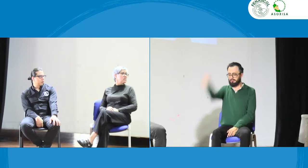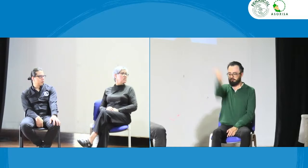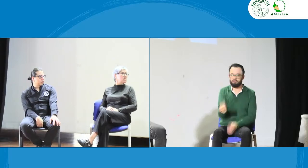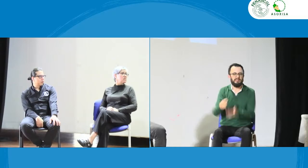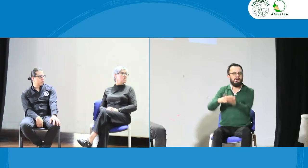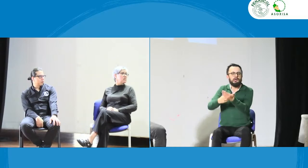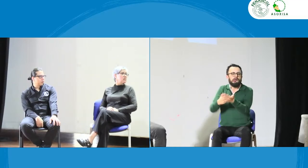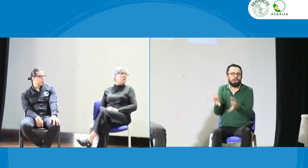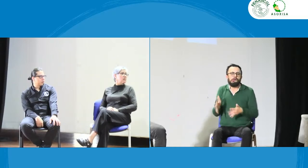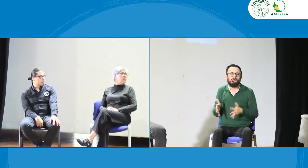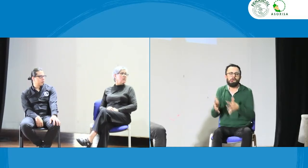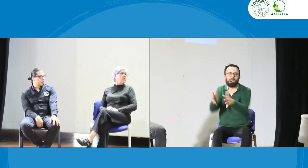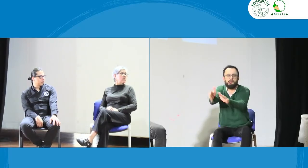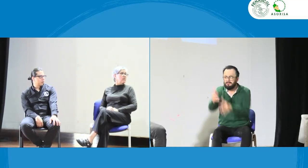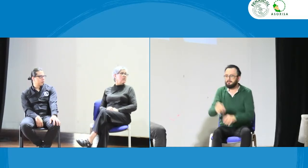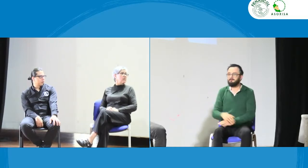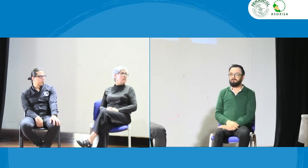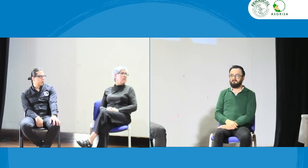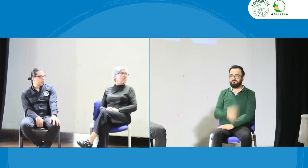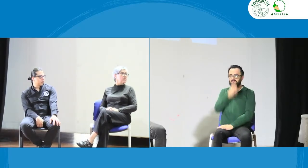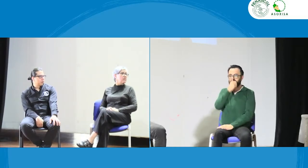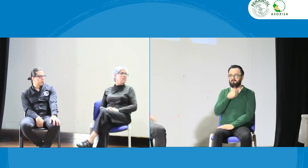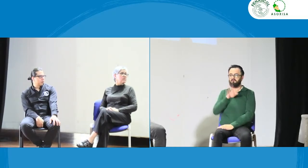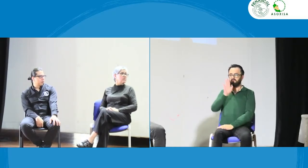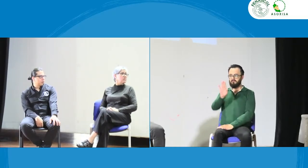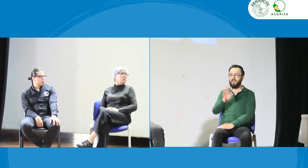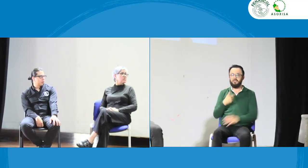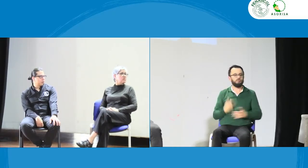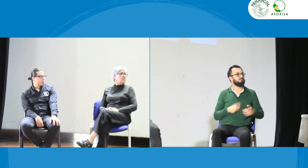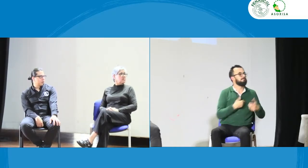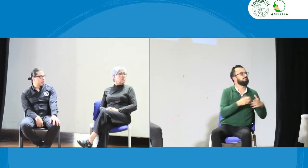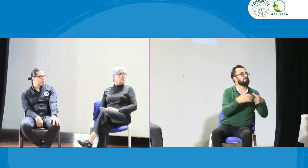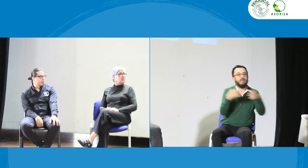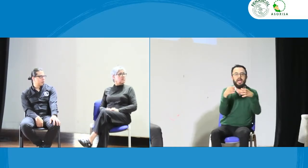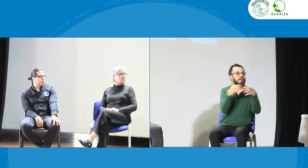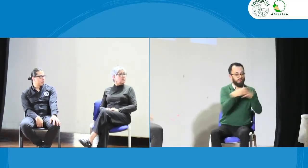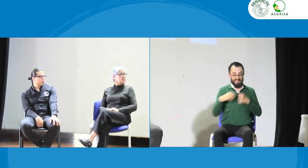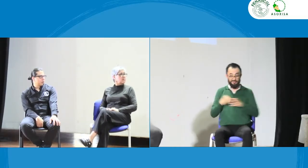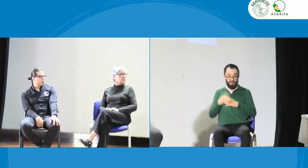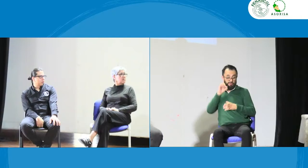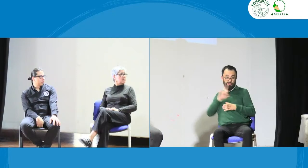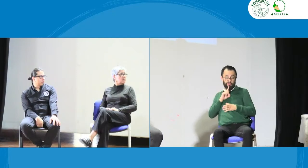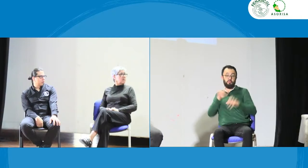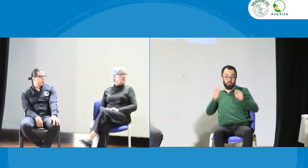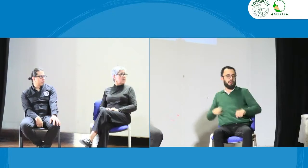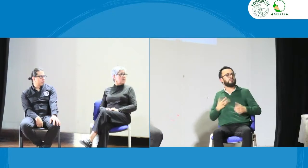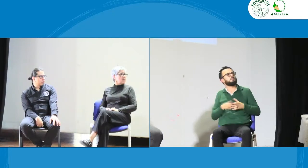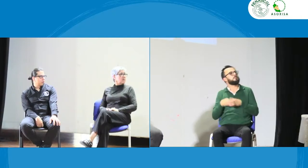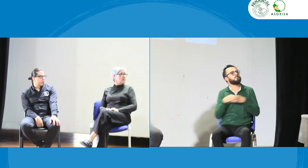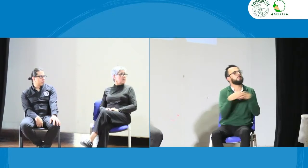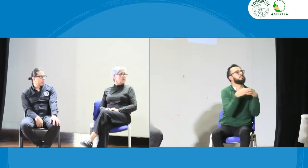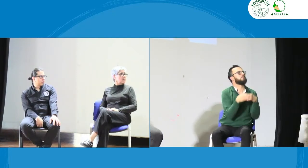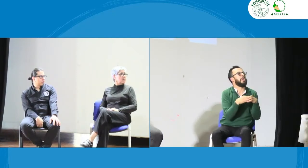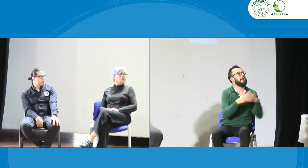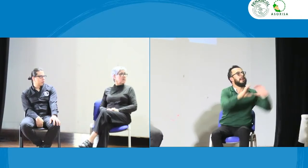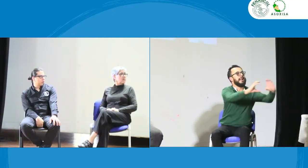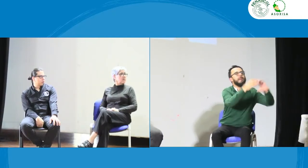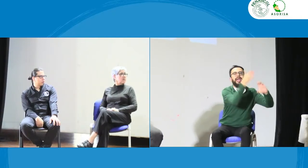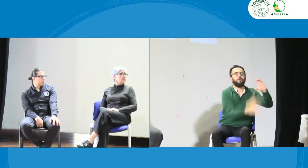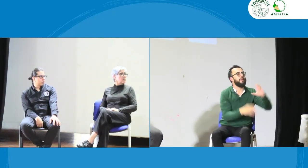la alcaldía decir no es que ese intérprete o esa intérprete no presta un buen servicio y que las mismas personas van a